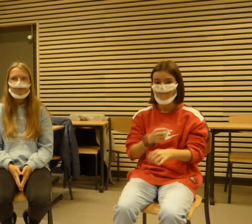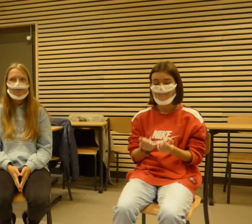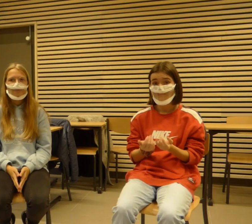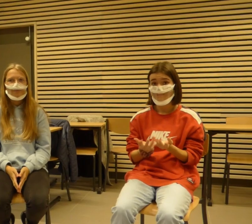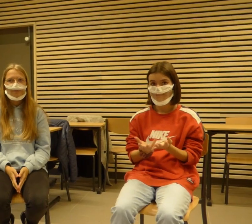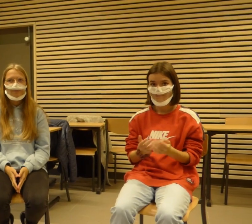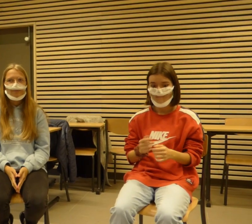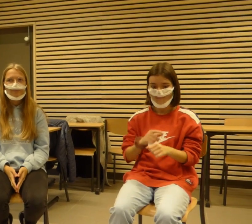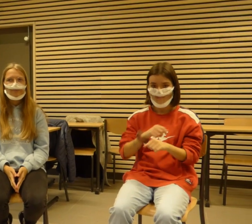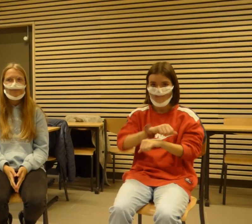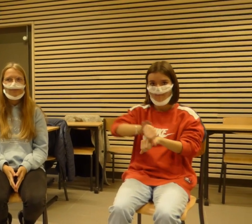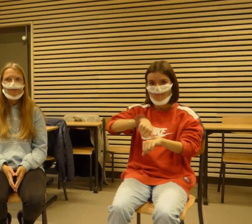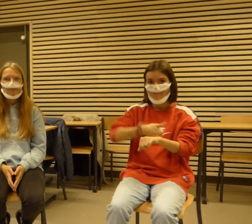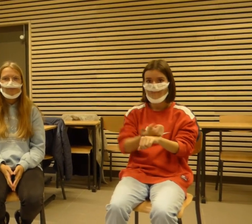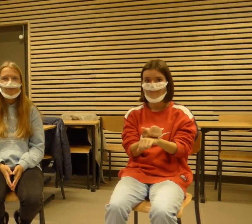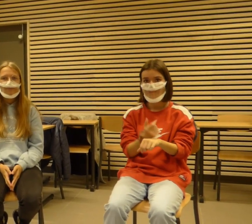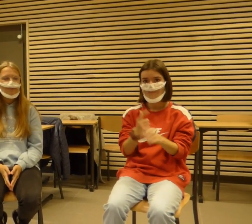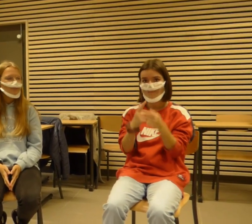Les cours durent une heure et demie par semaine.